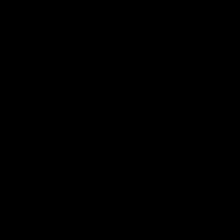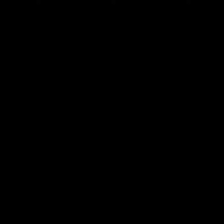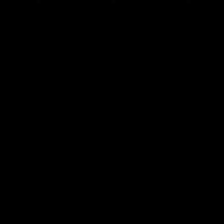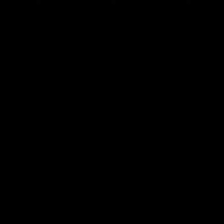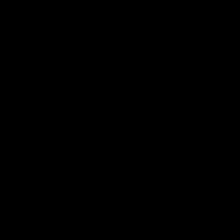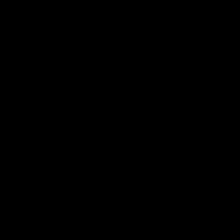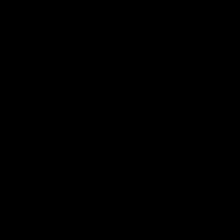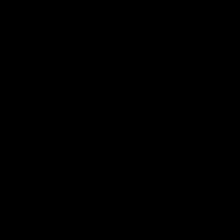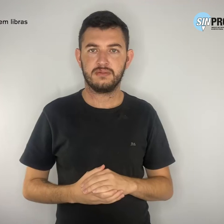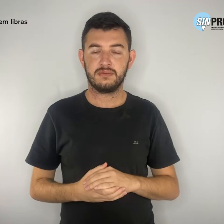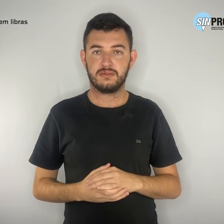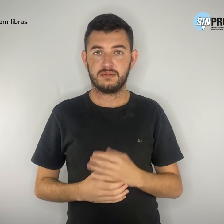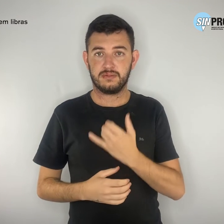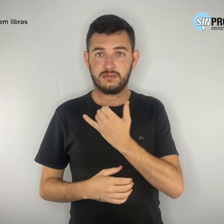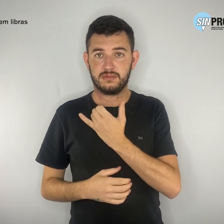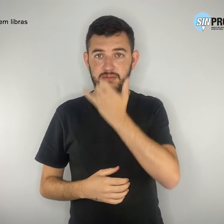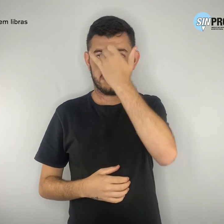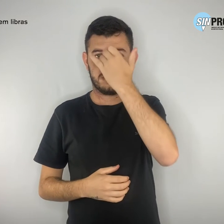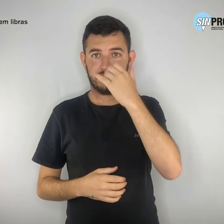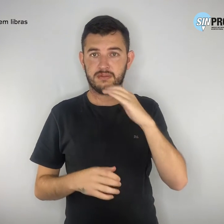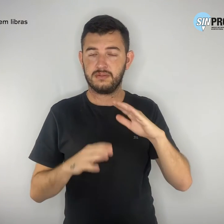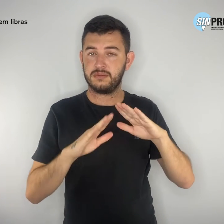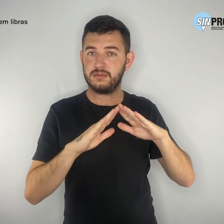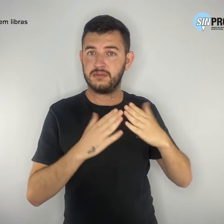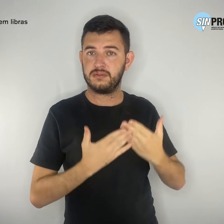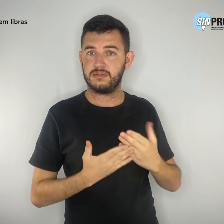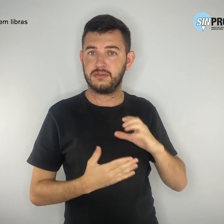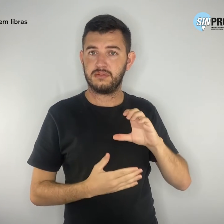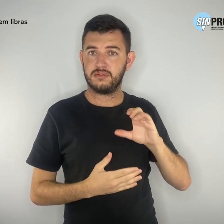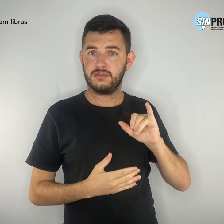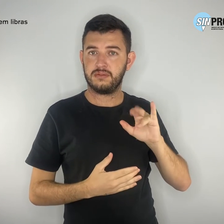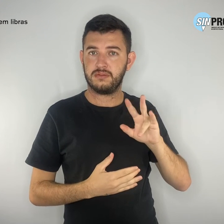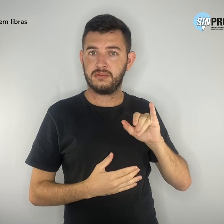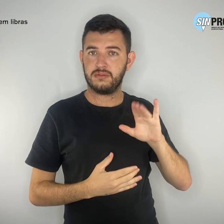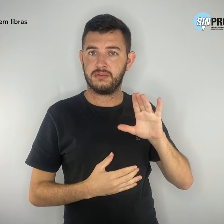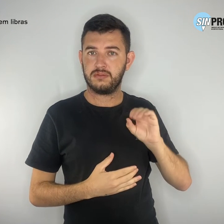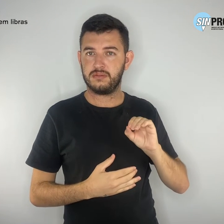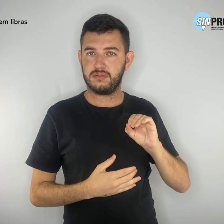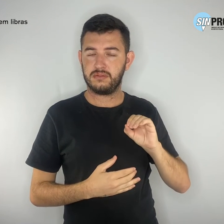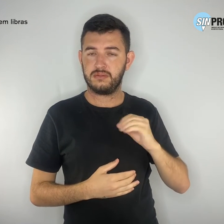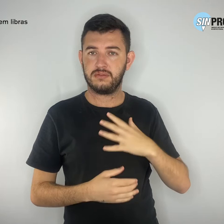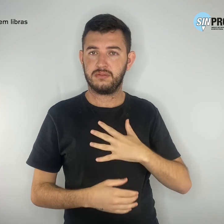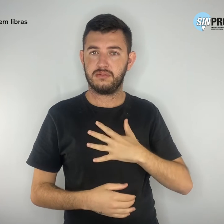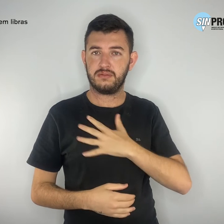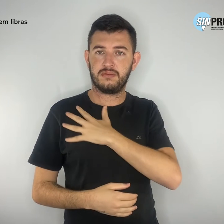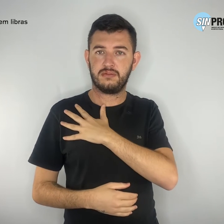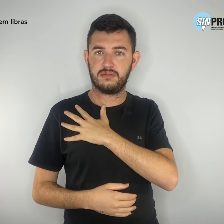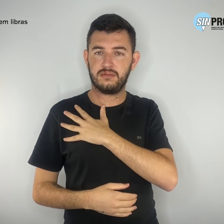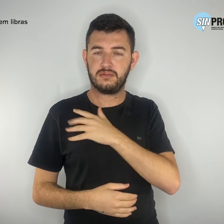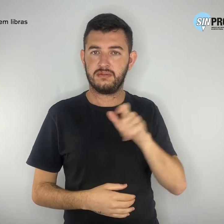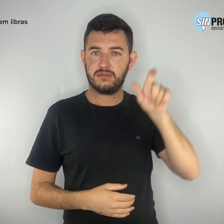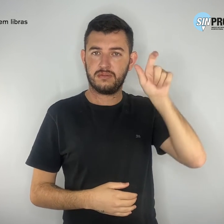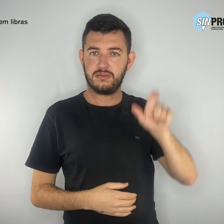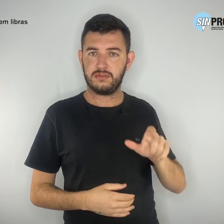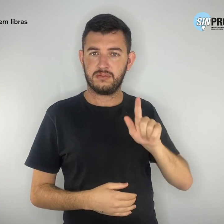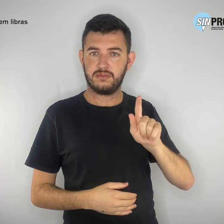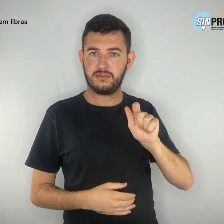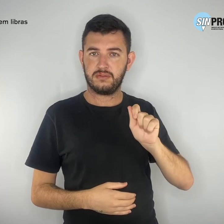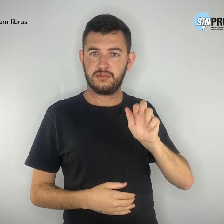O fracasso das escolas cívico-militares, por Gabriel Magno. A vitória de Lula